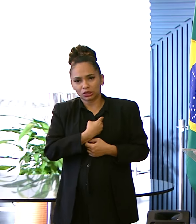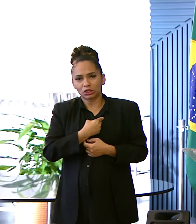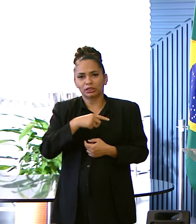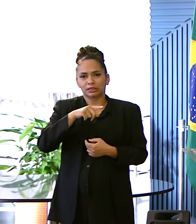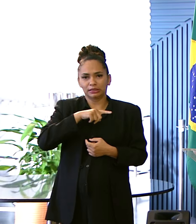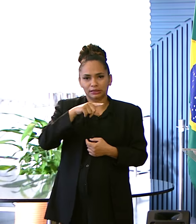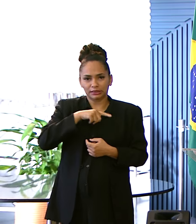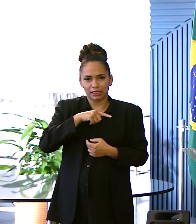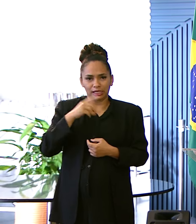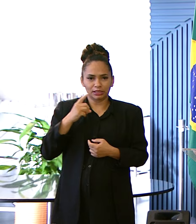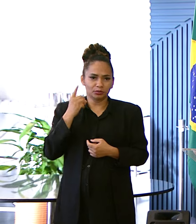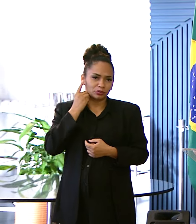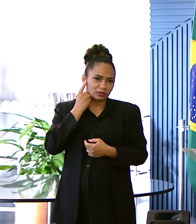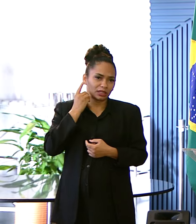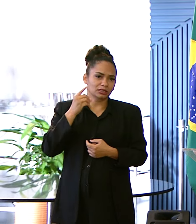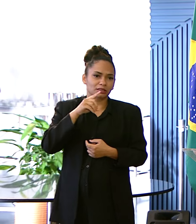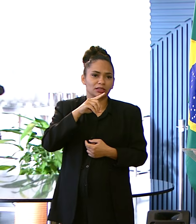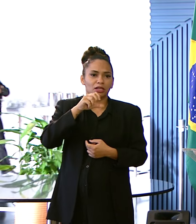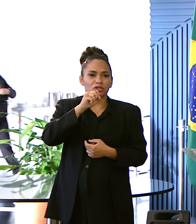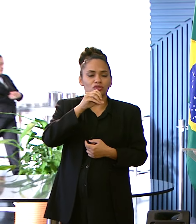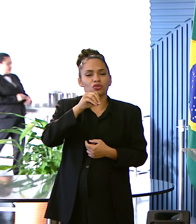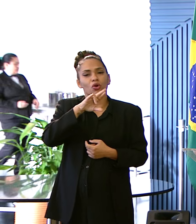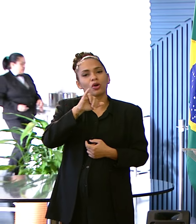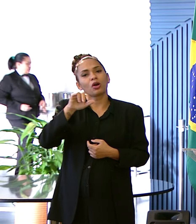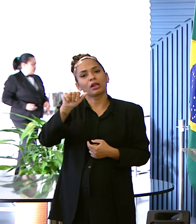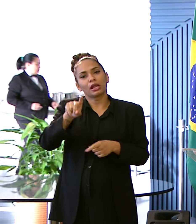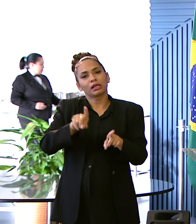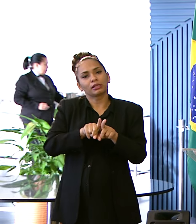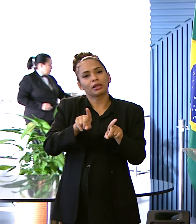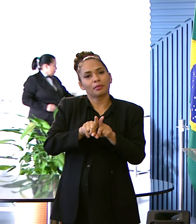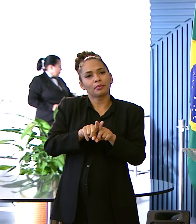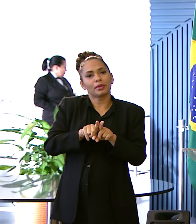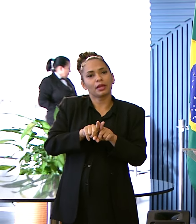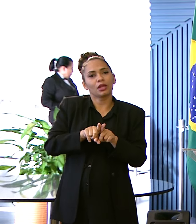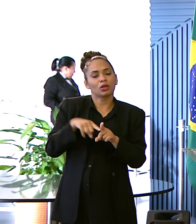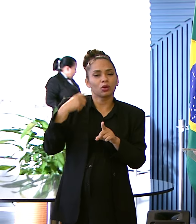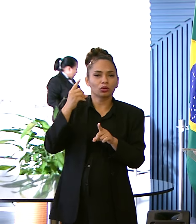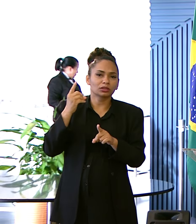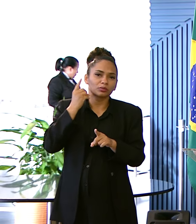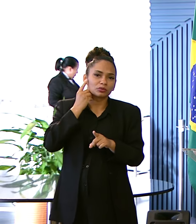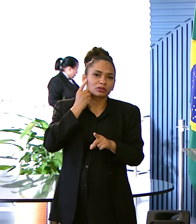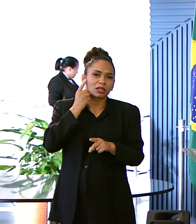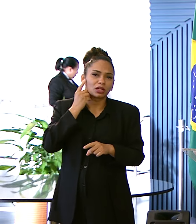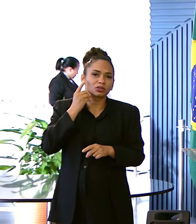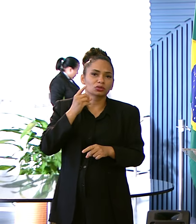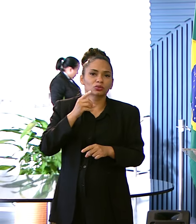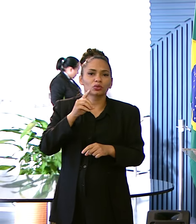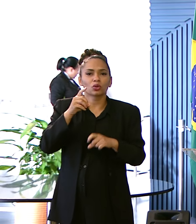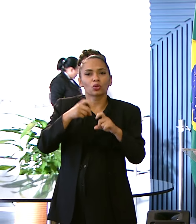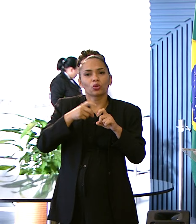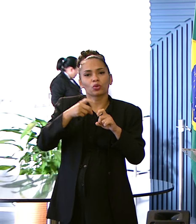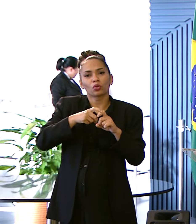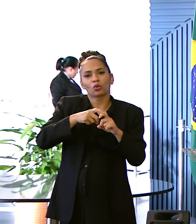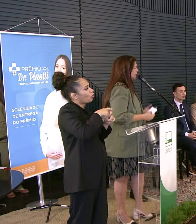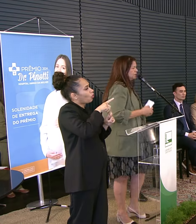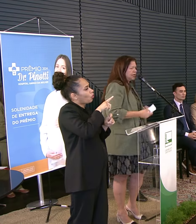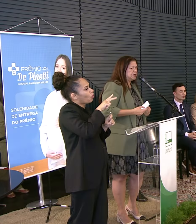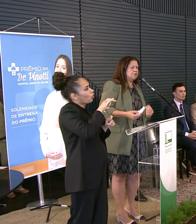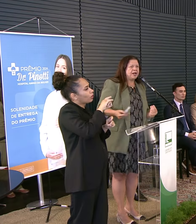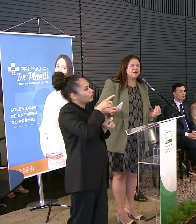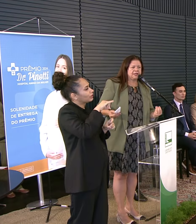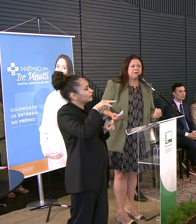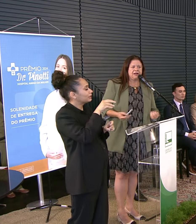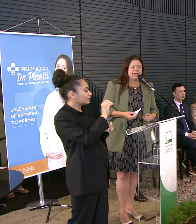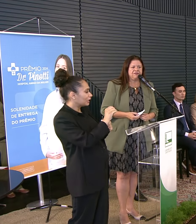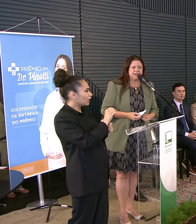Tanto a deputada Soraya Santos Como o deputado Doutor Luizinho Que acompanha o trabalho Que é feito em Niterói Da mesma maneira Que eu